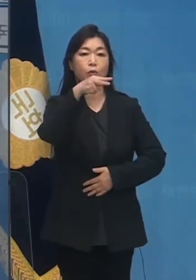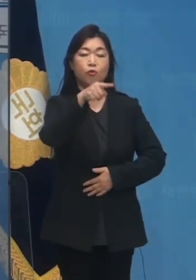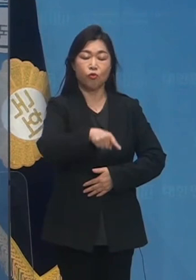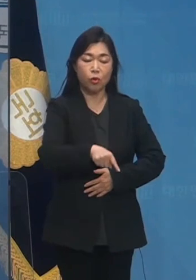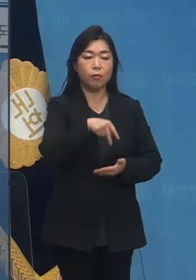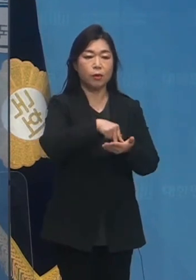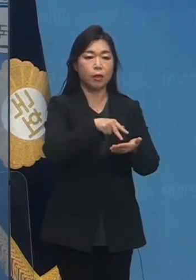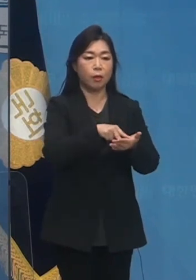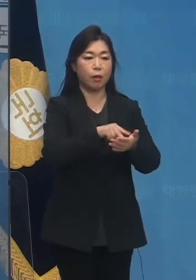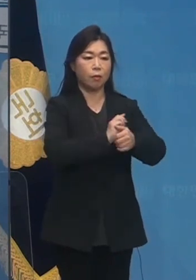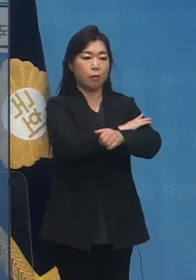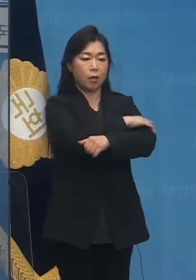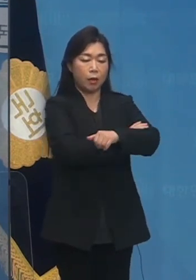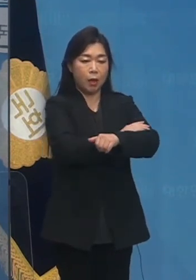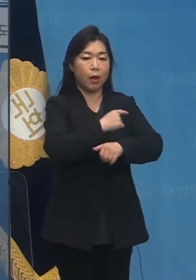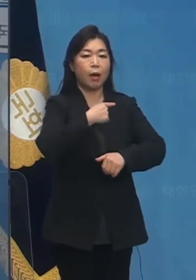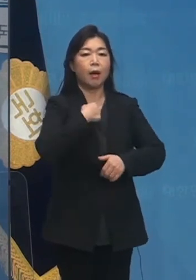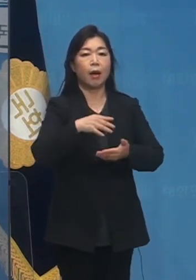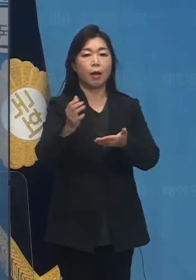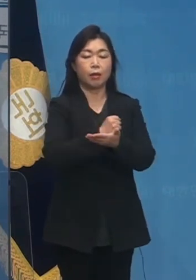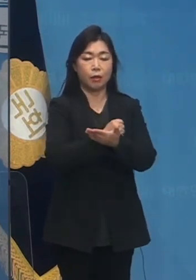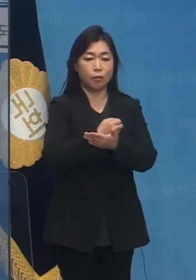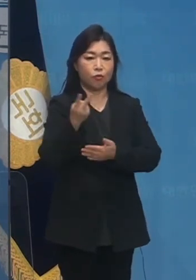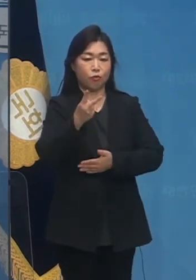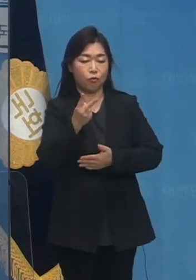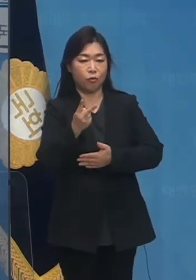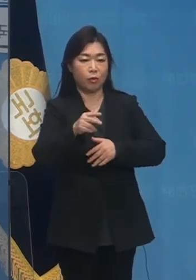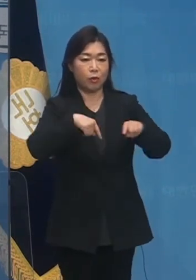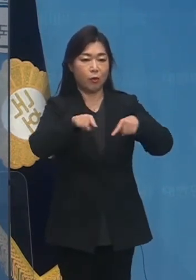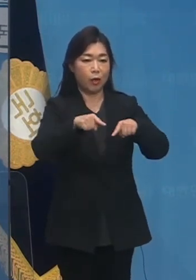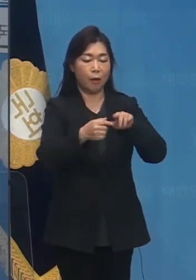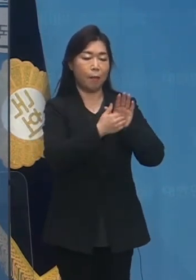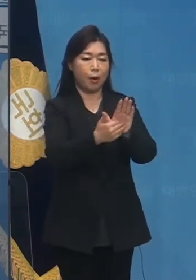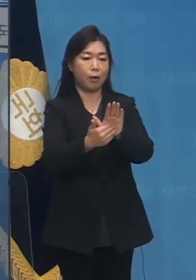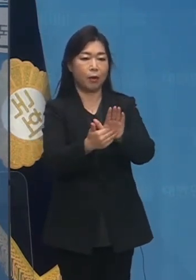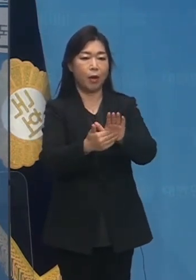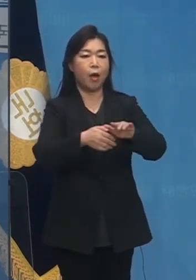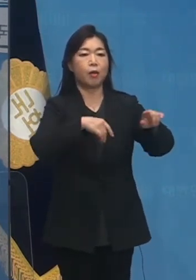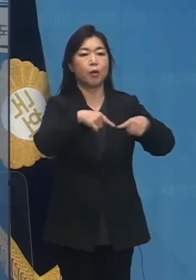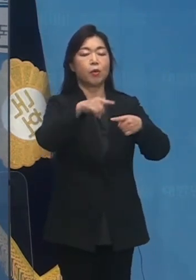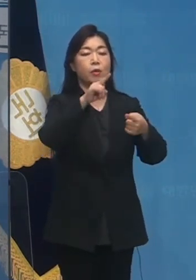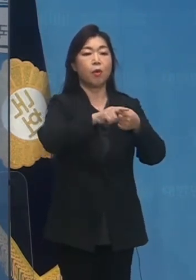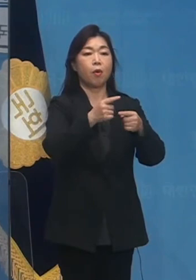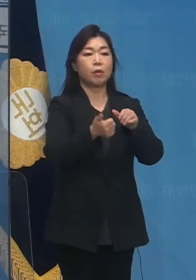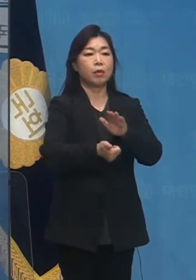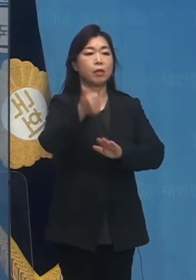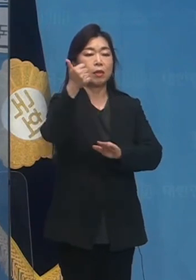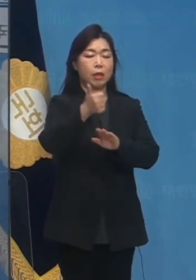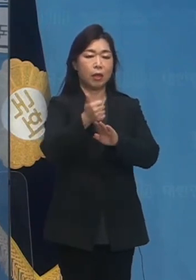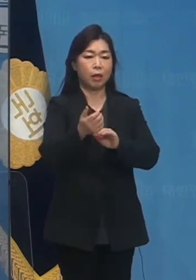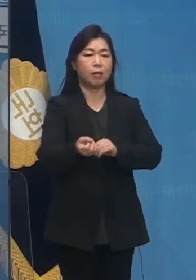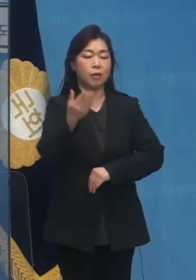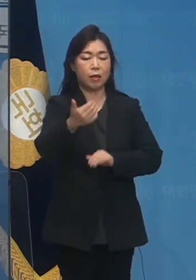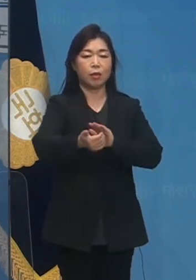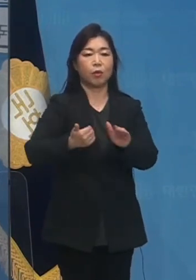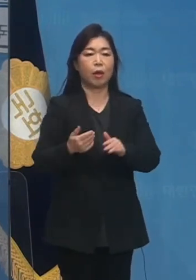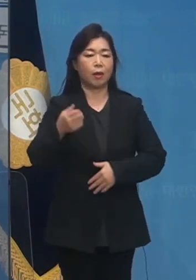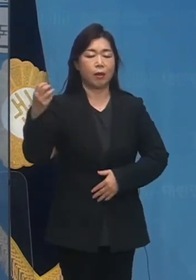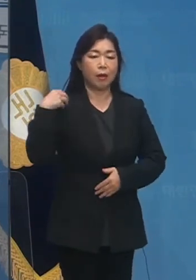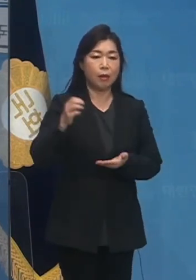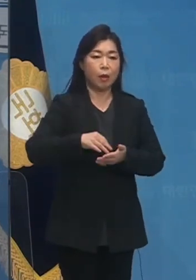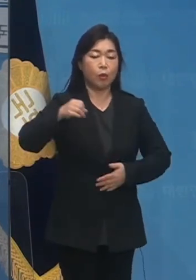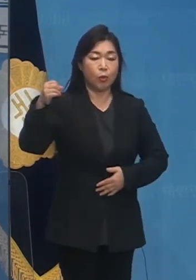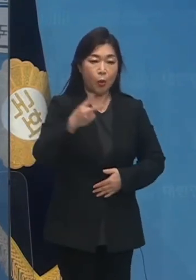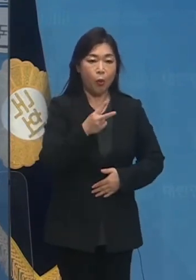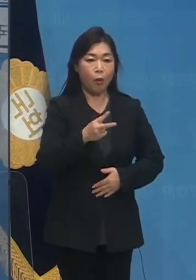기득권 정당들의 담합을 막은 정치적 승리 이전에 다시는 불공정 담합이 통용된